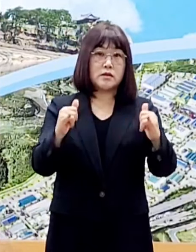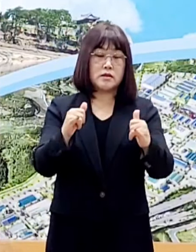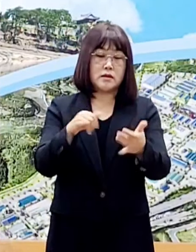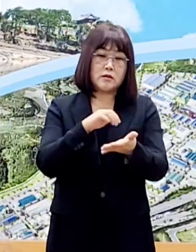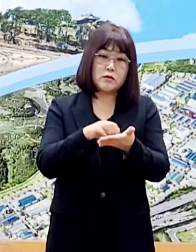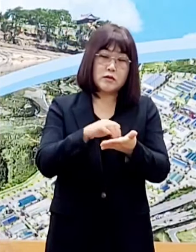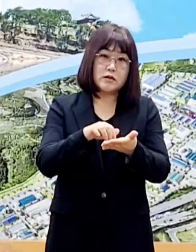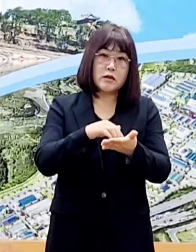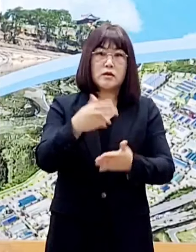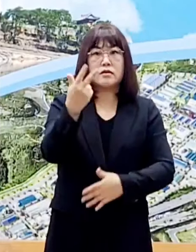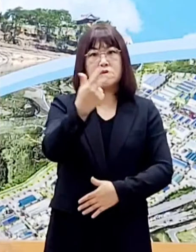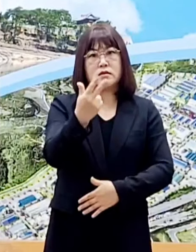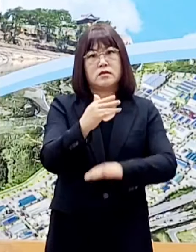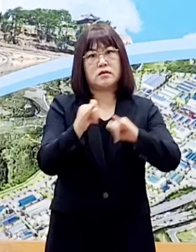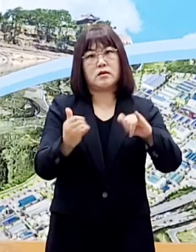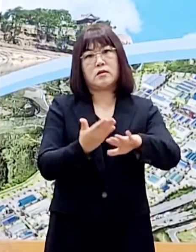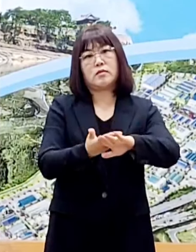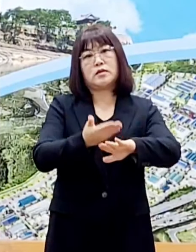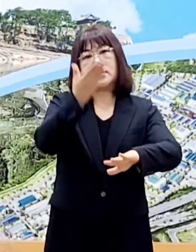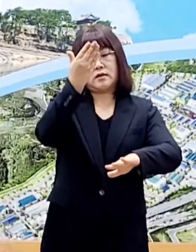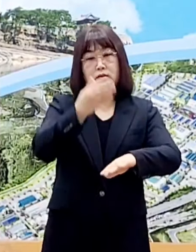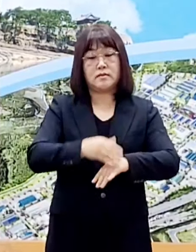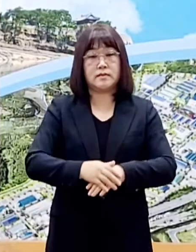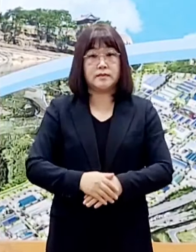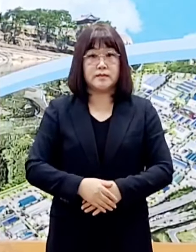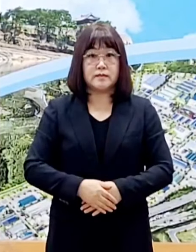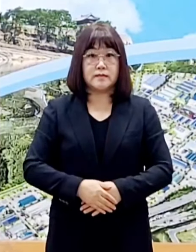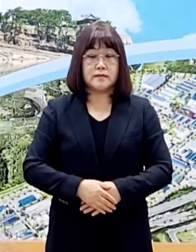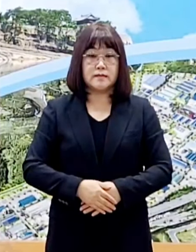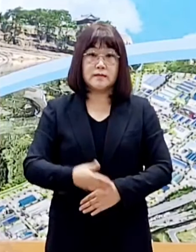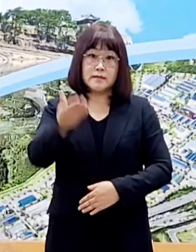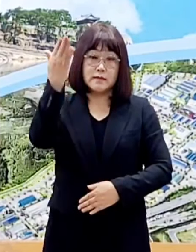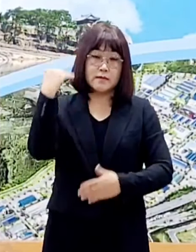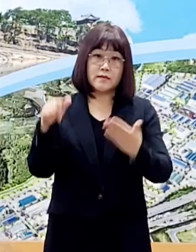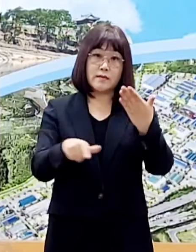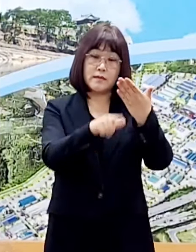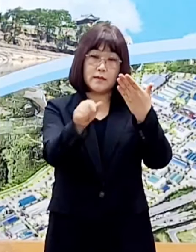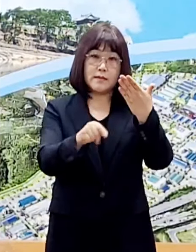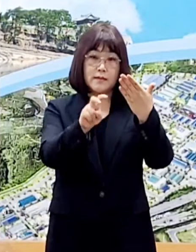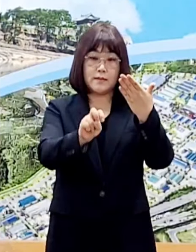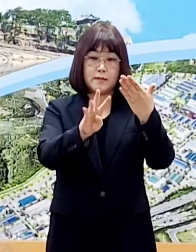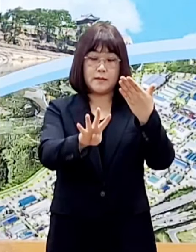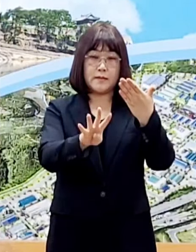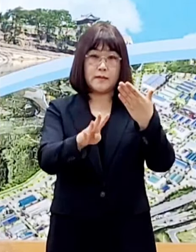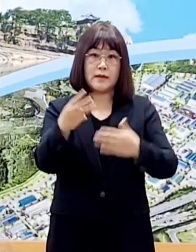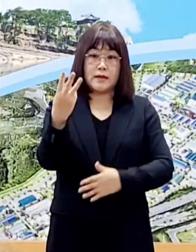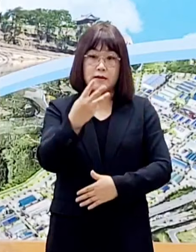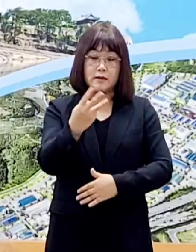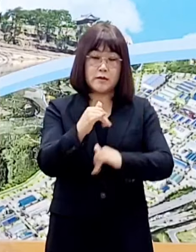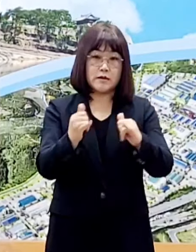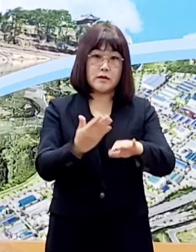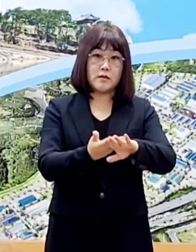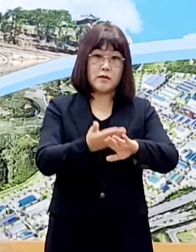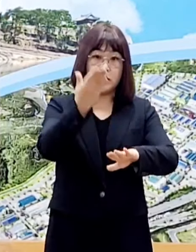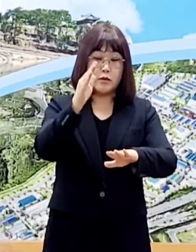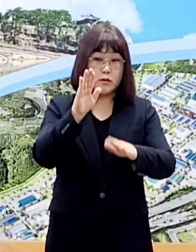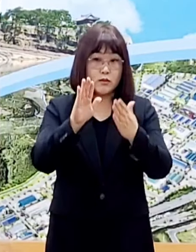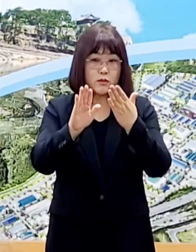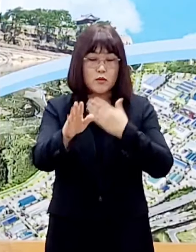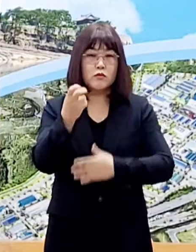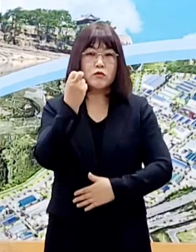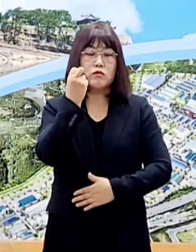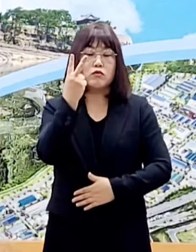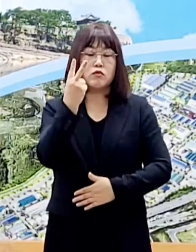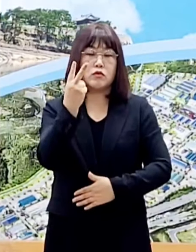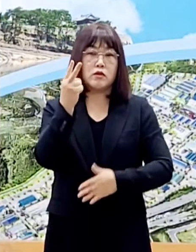처음으로 7천 명을 넘었습니다. 지난 9월 24일 3천 명을 넘어선 이후 두 달